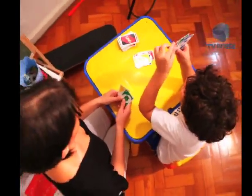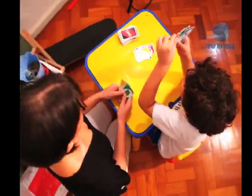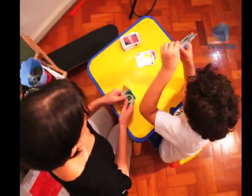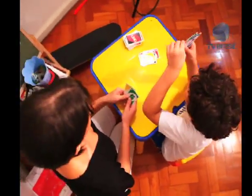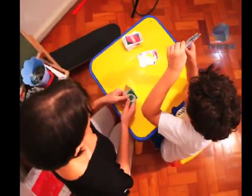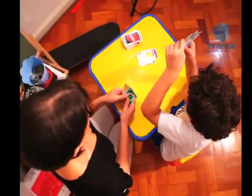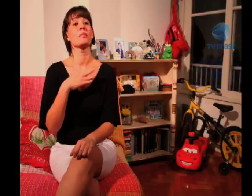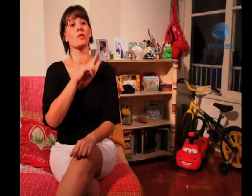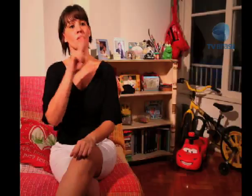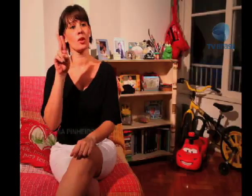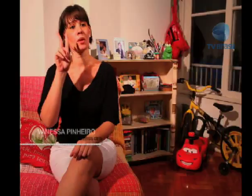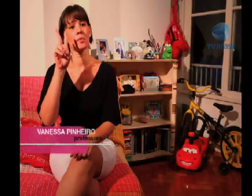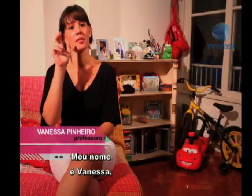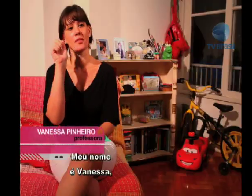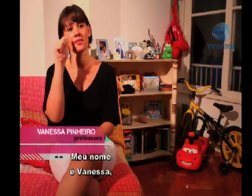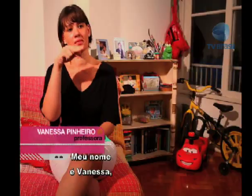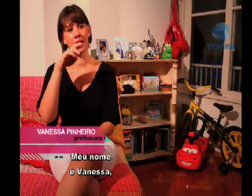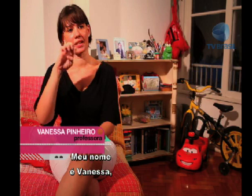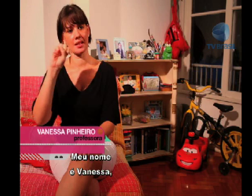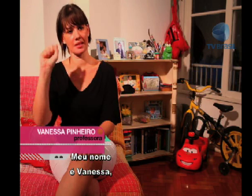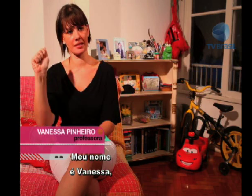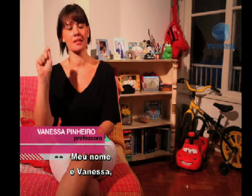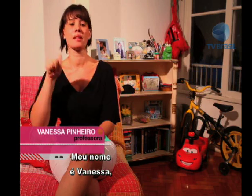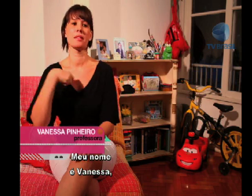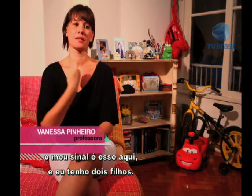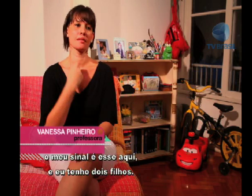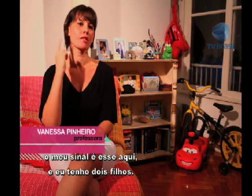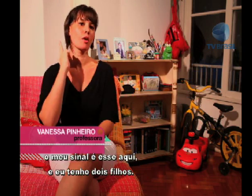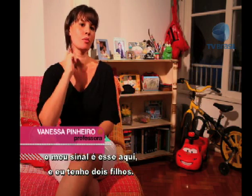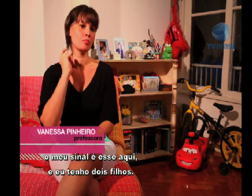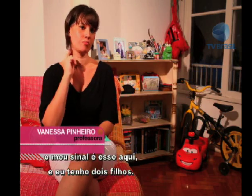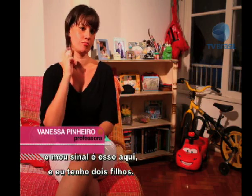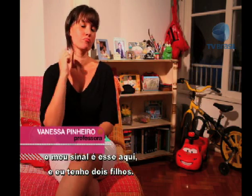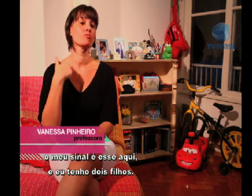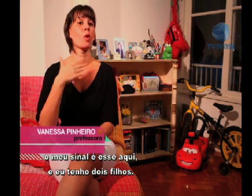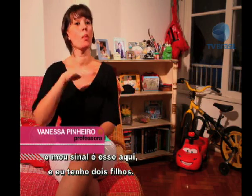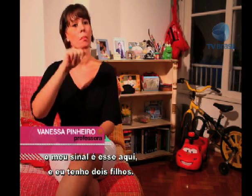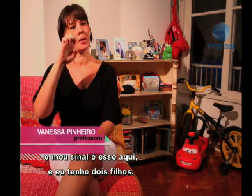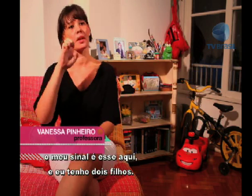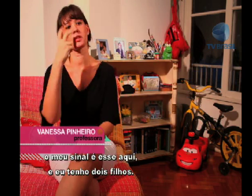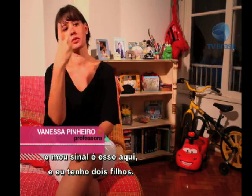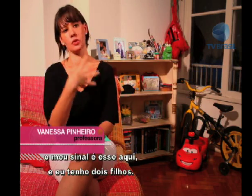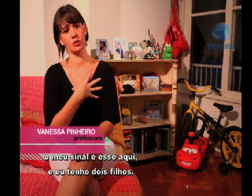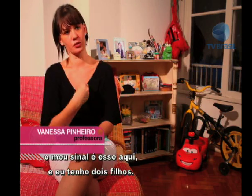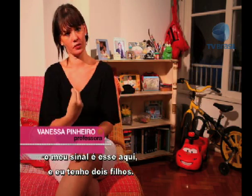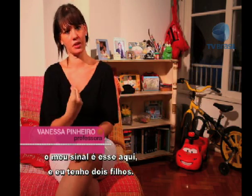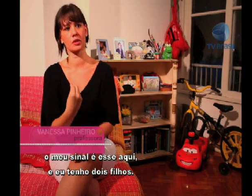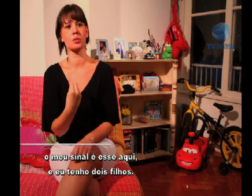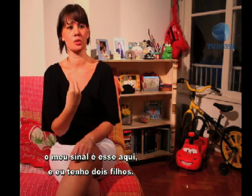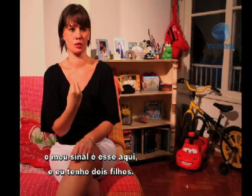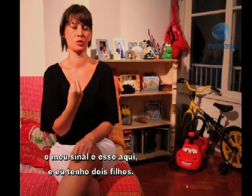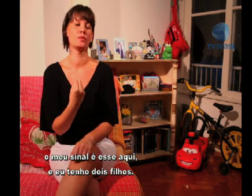Voz de intérprete Meu nome é Vanessa, o meu sinal é esse aqui. Eu tenho dois filhos.